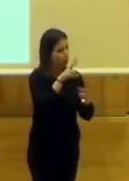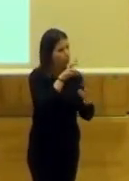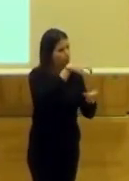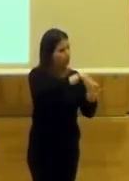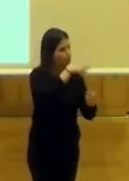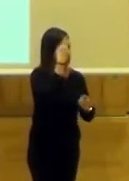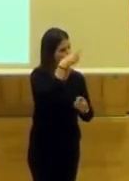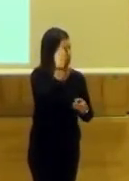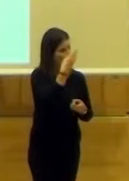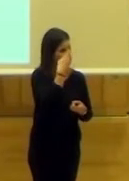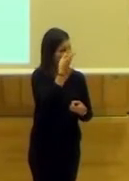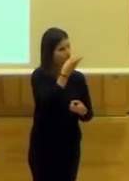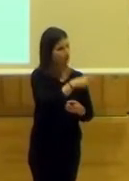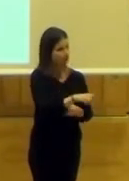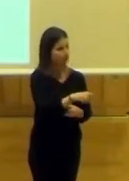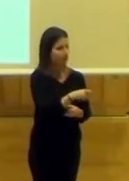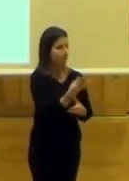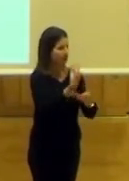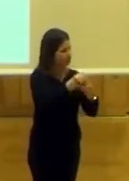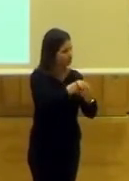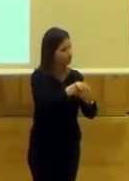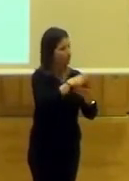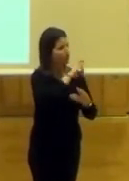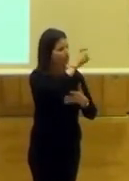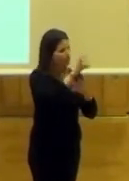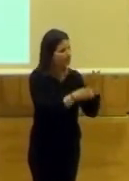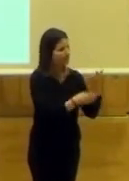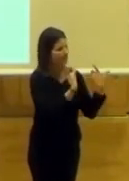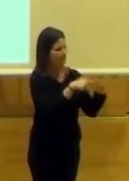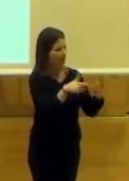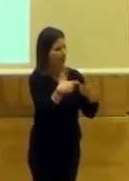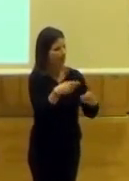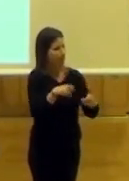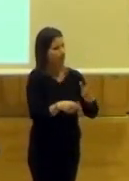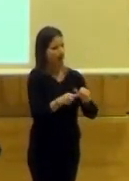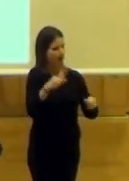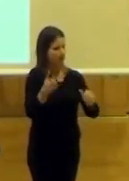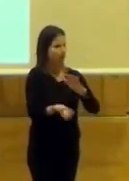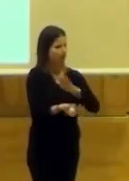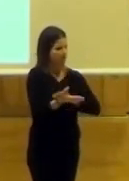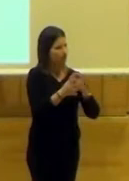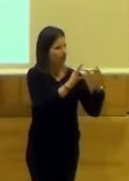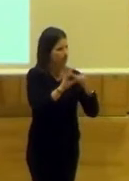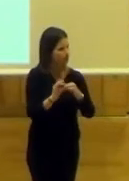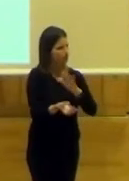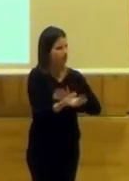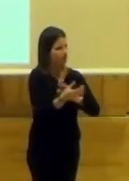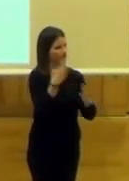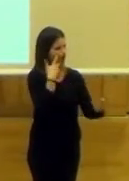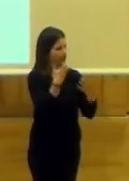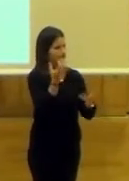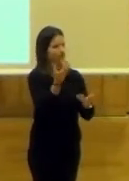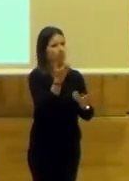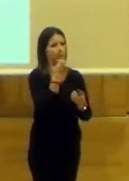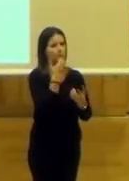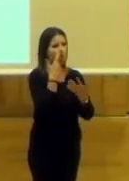Cultura Contemporánea diversas áreas que habían sido constituidas antes, en relación con la creación artística, en el campo de las